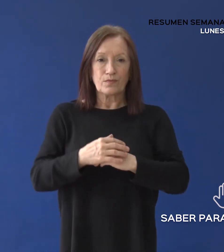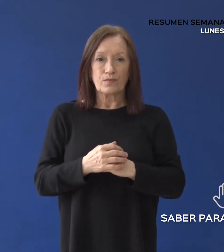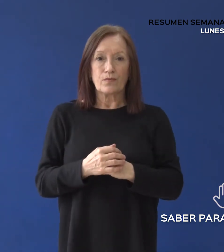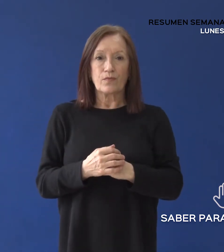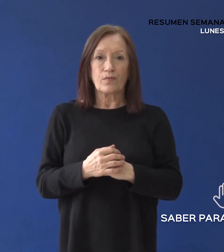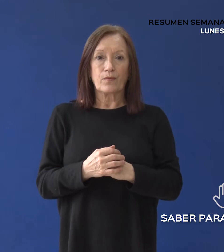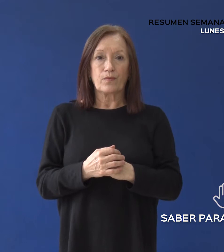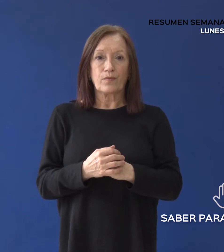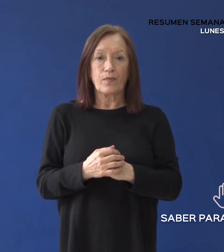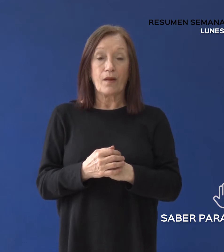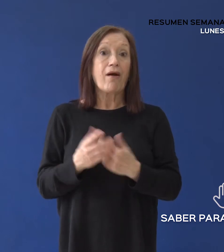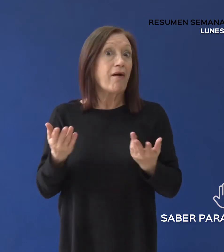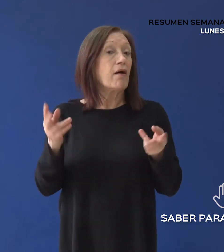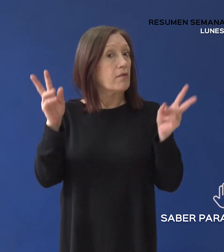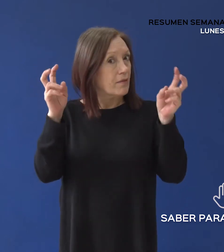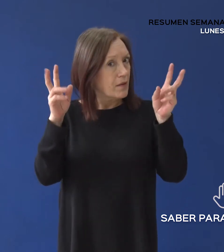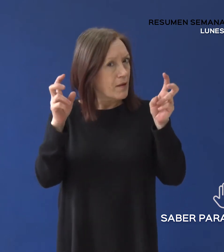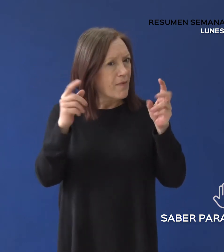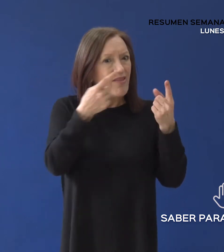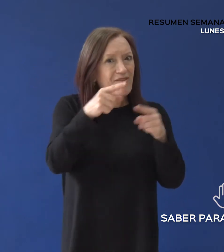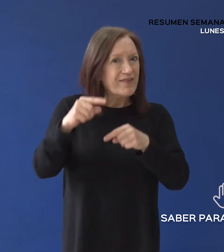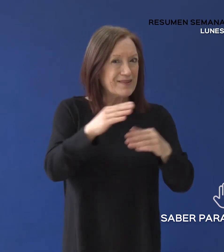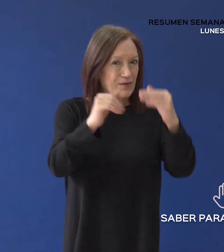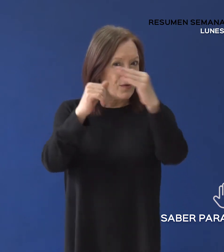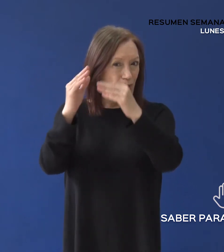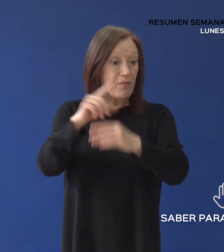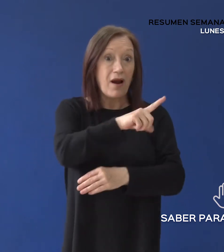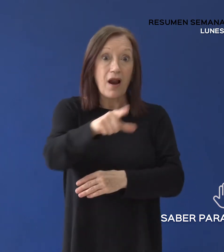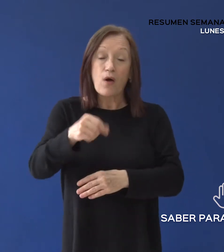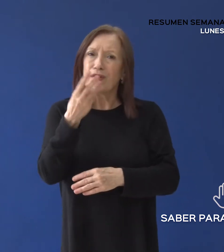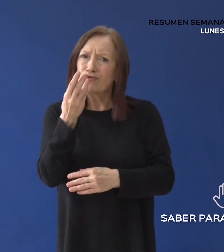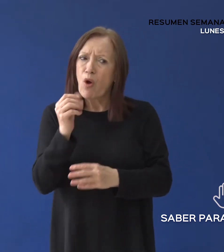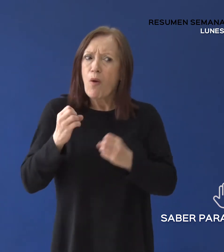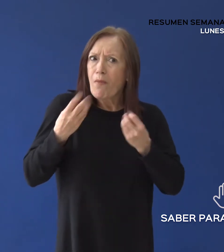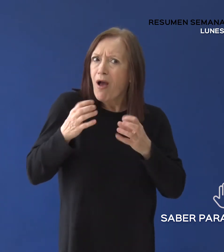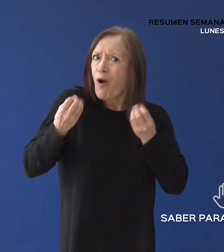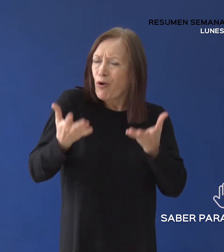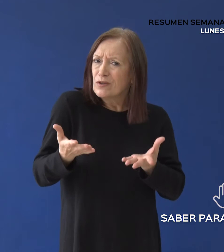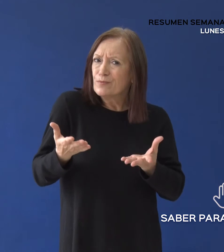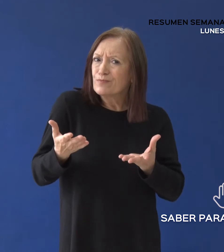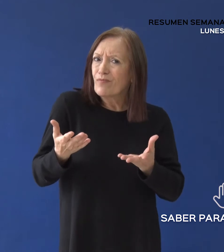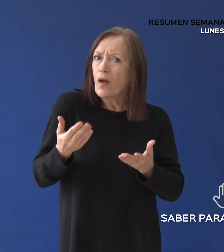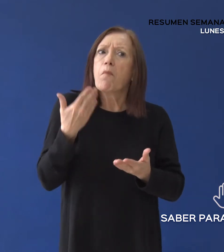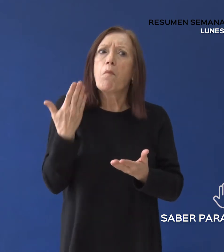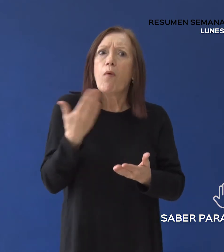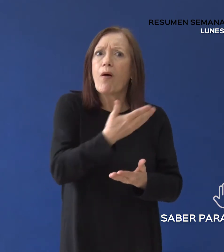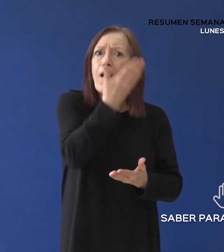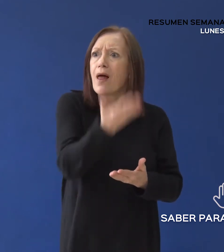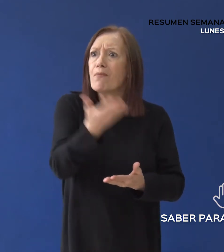Se trata de obras para la refuncionalización, para el uso público de la Reserva